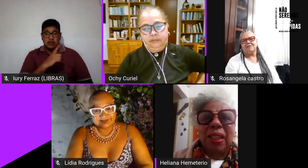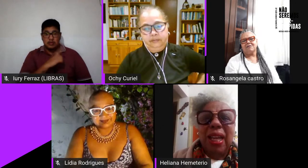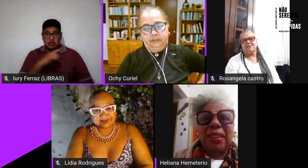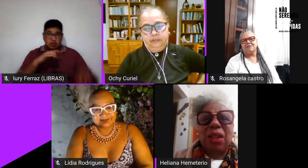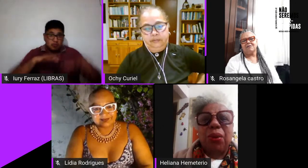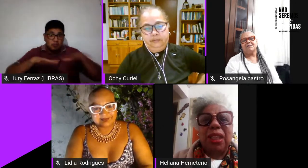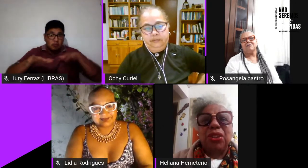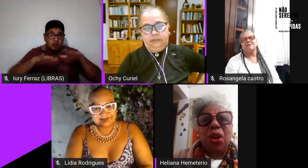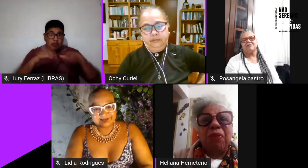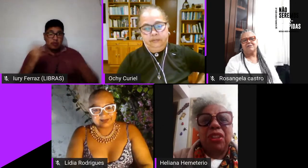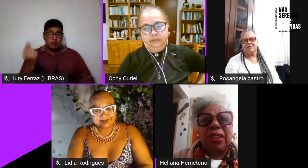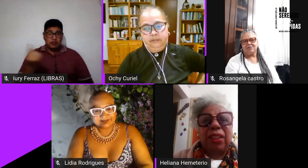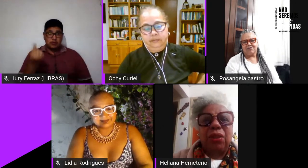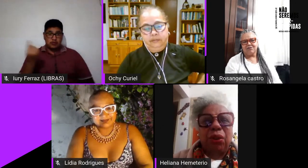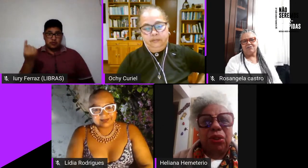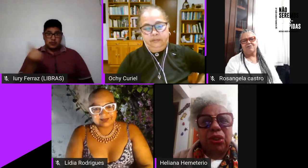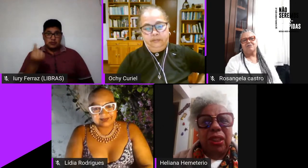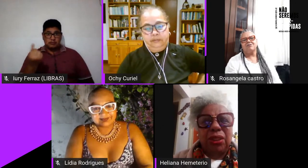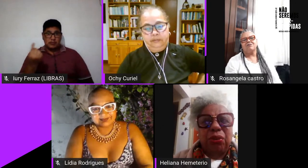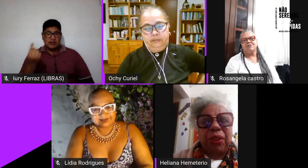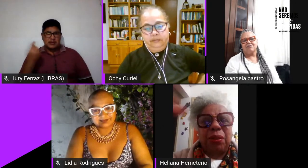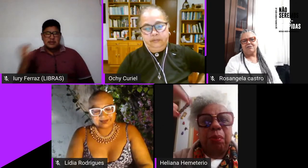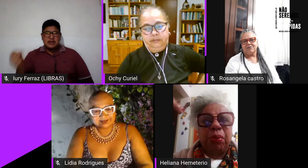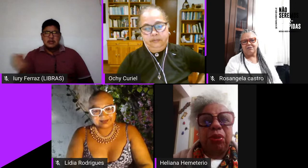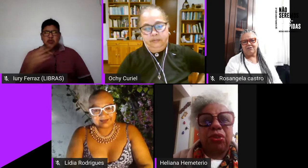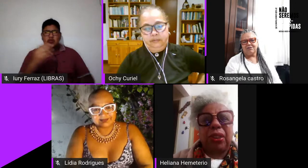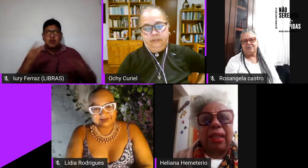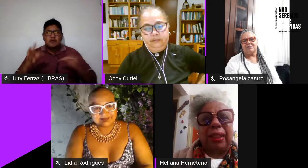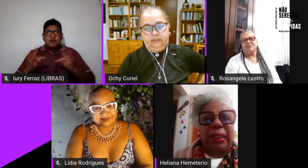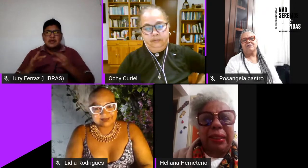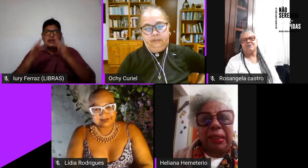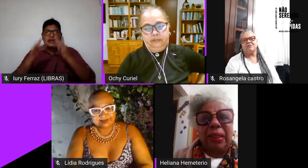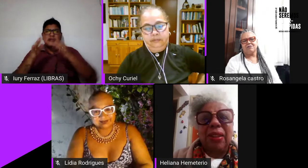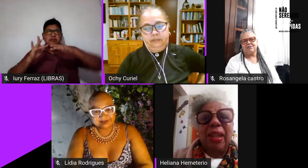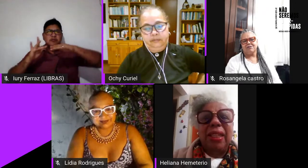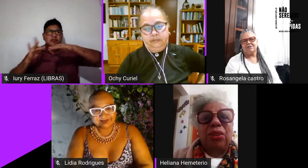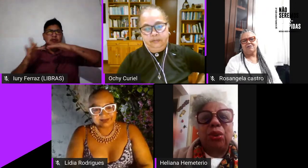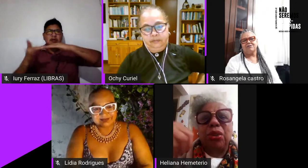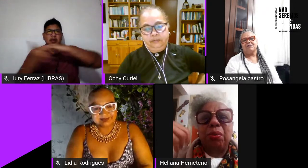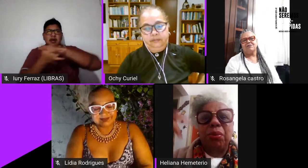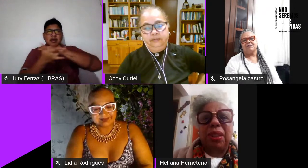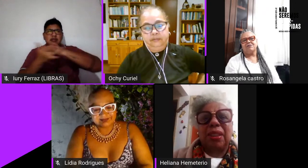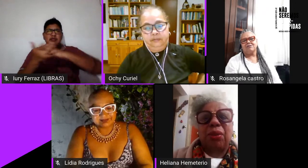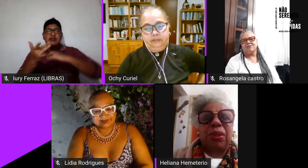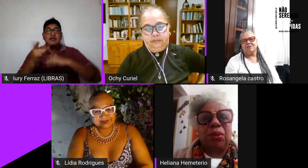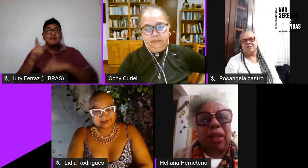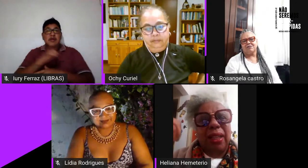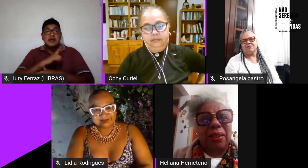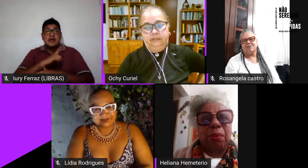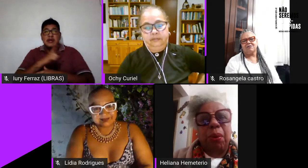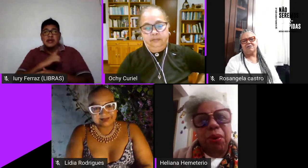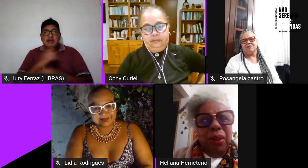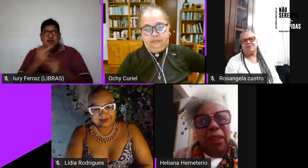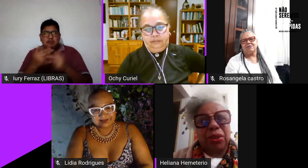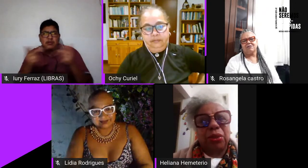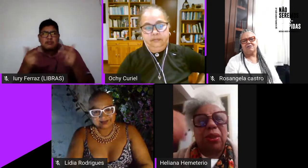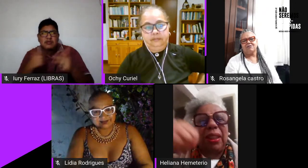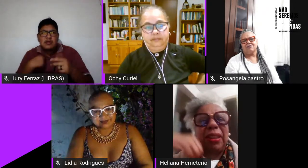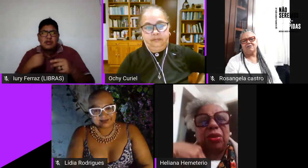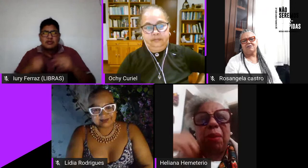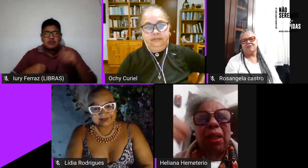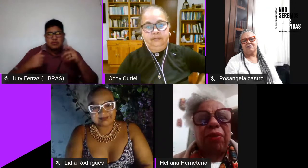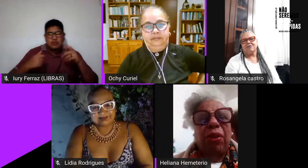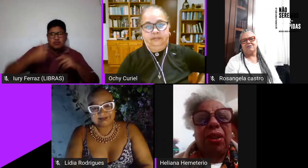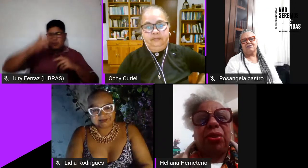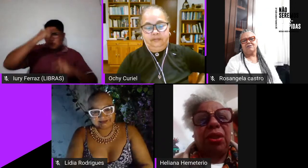essa coisa as novas tecnologias o facebook o instagram ele trouxe muito essa coisa do caras e bocas sou